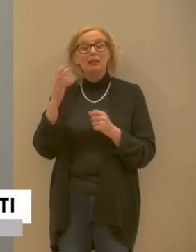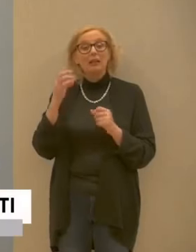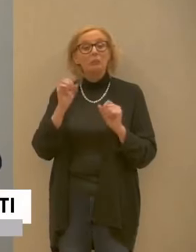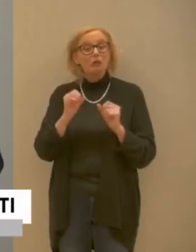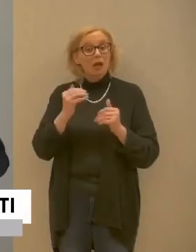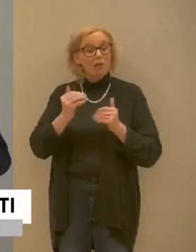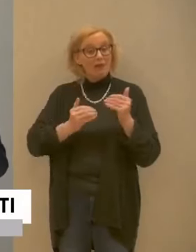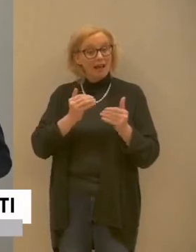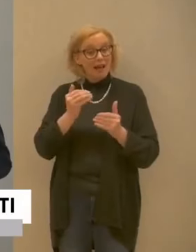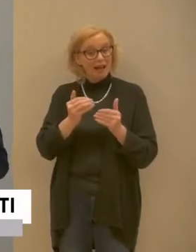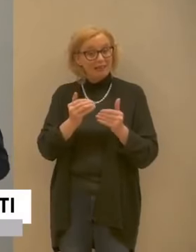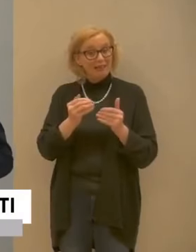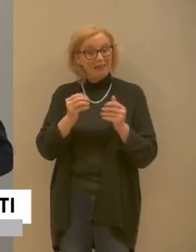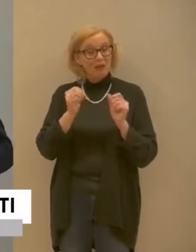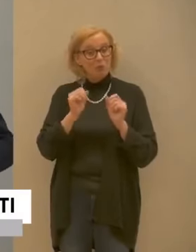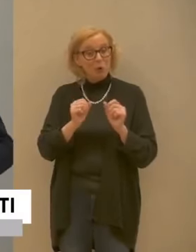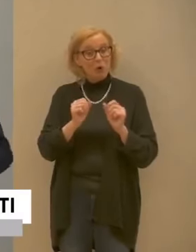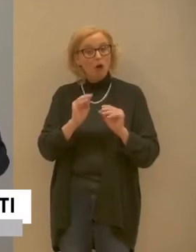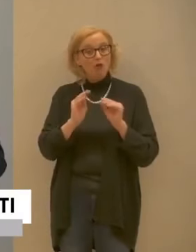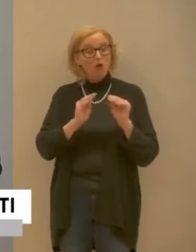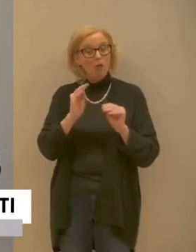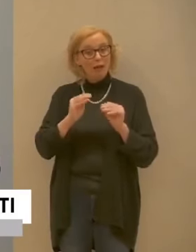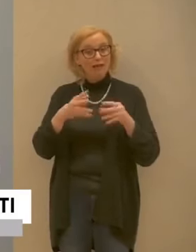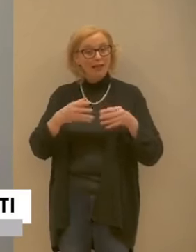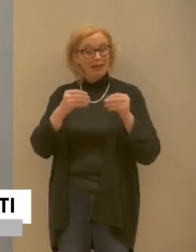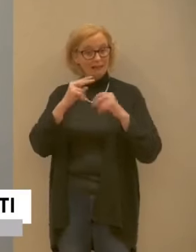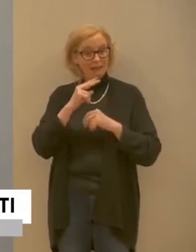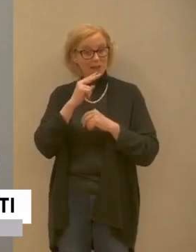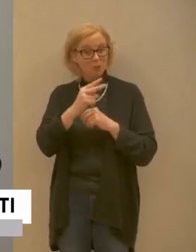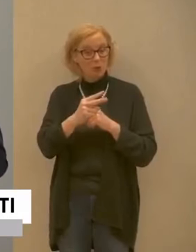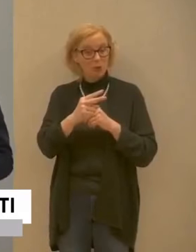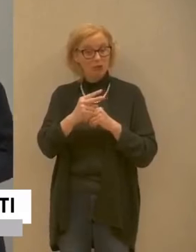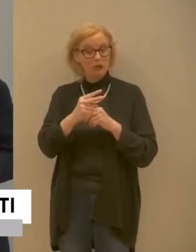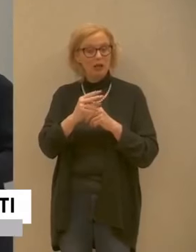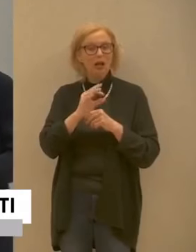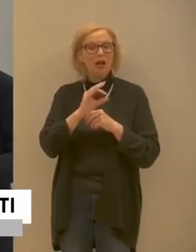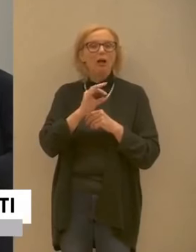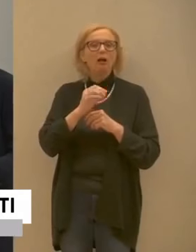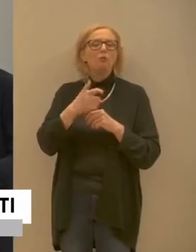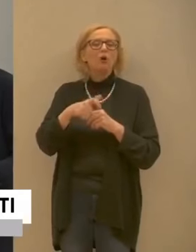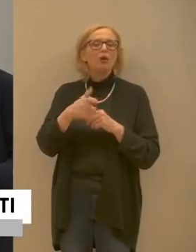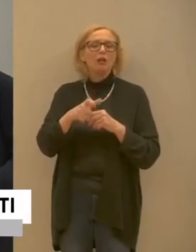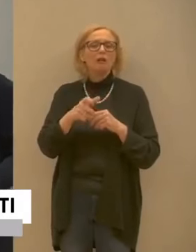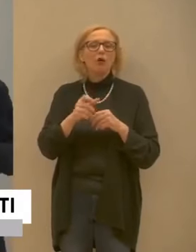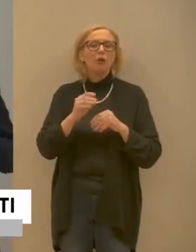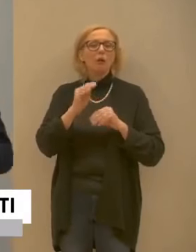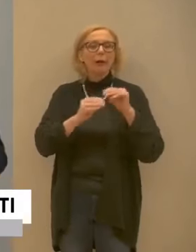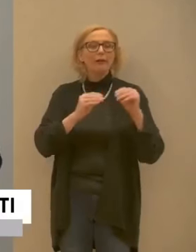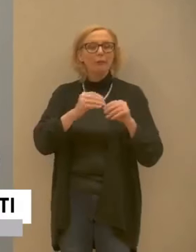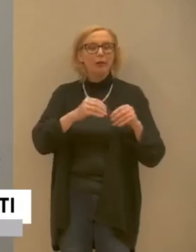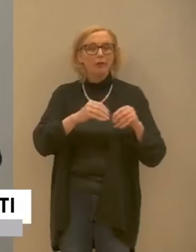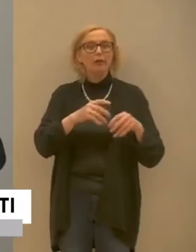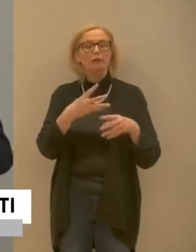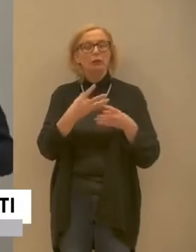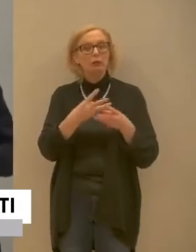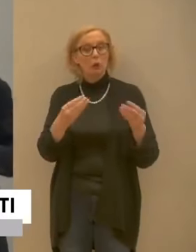darei delle risposte alle prime domande che stanno arrivando altrimenti ne accumuliamo troppe allora innanzitutto le prime domande